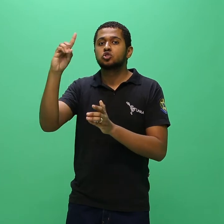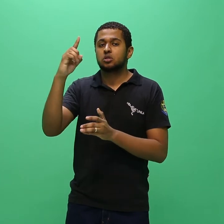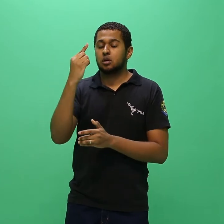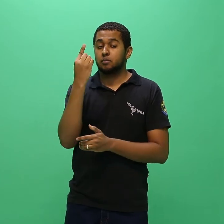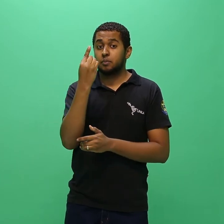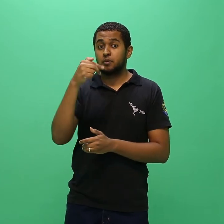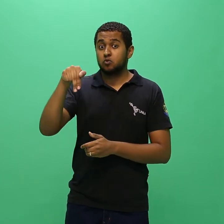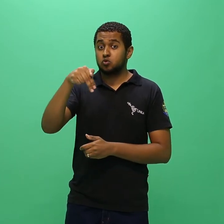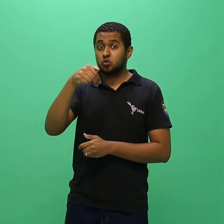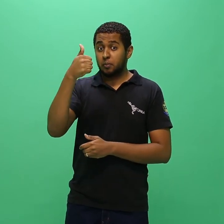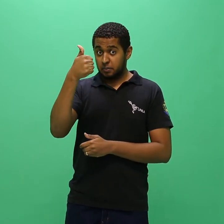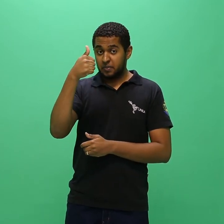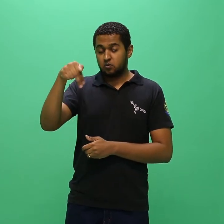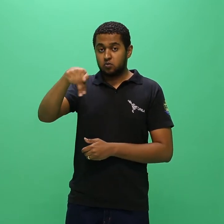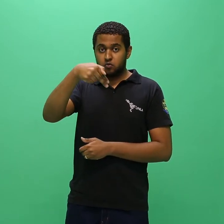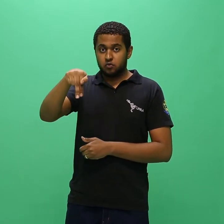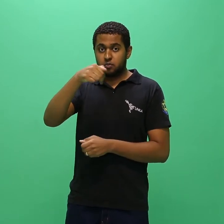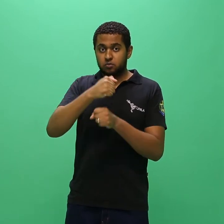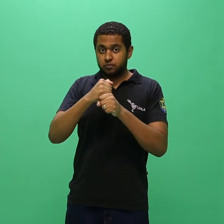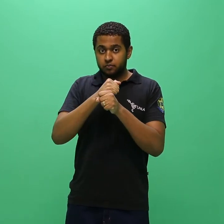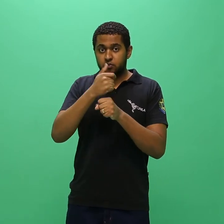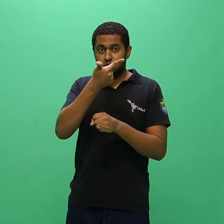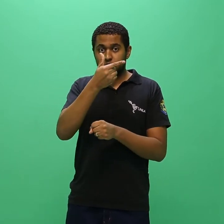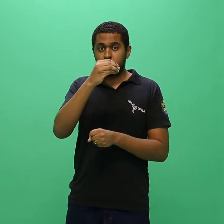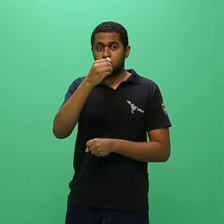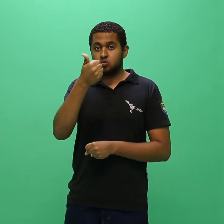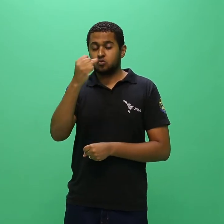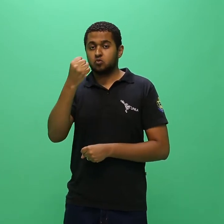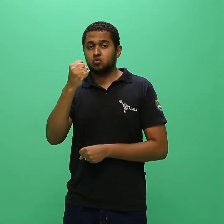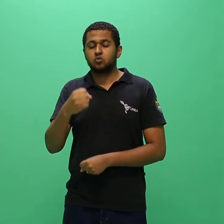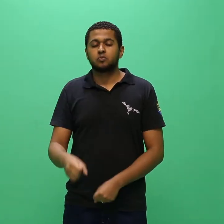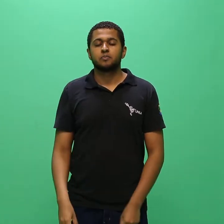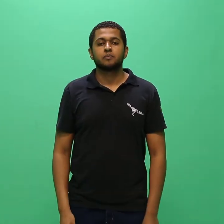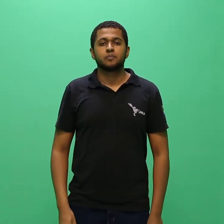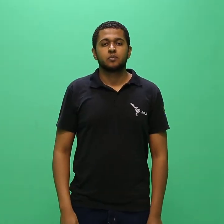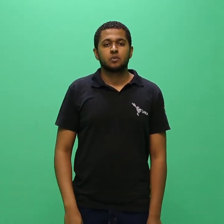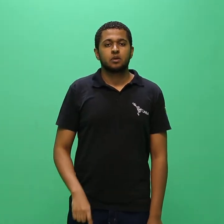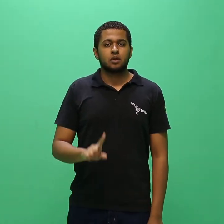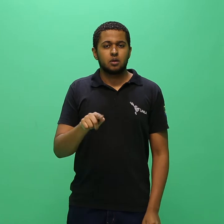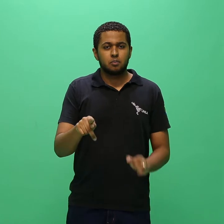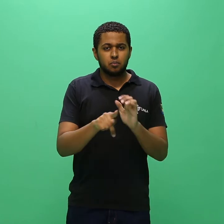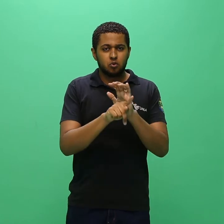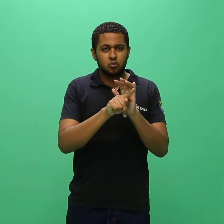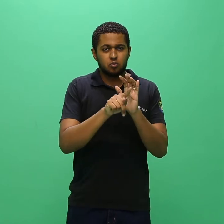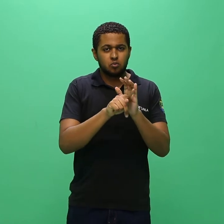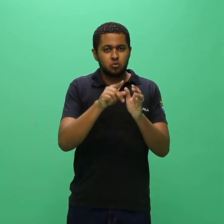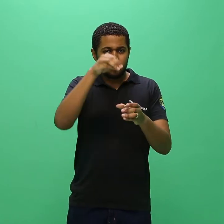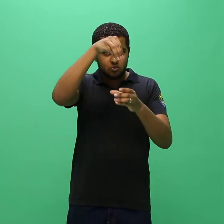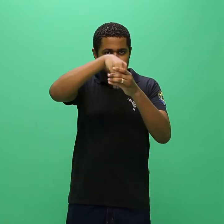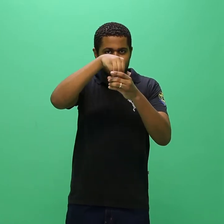Editais da Unila, conforme cronograma elencado no anexo 1 do presente edital.